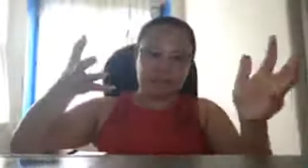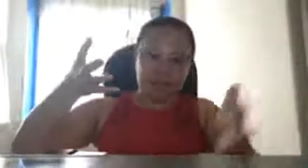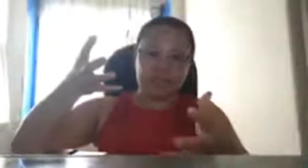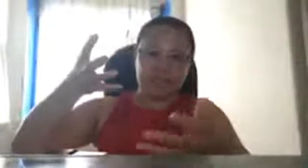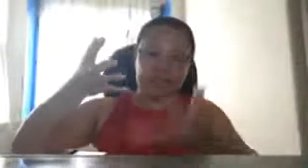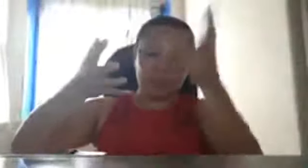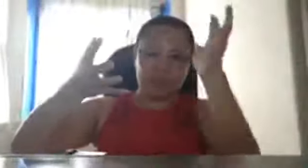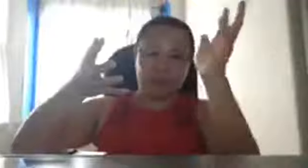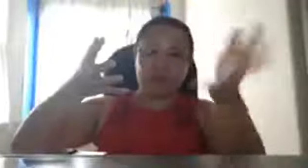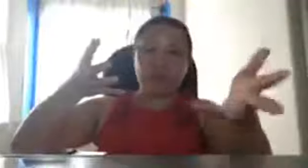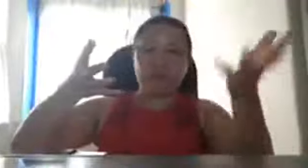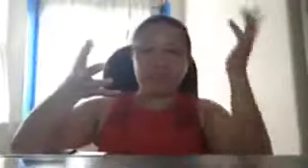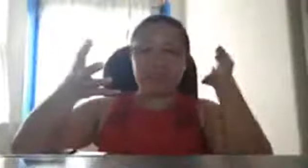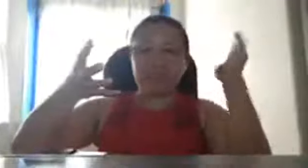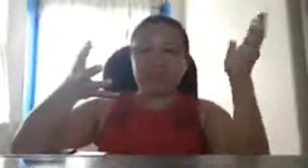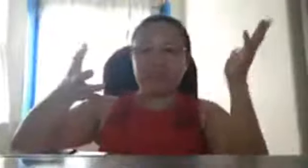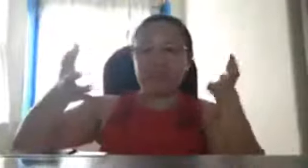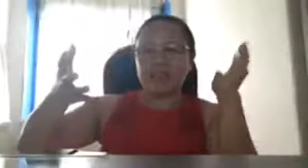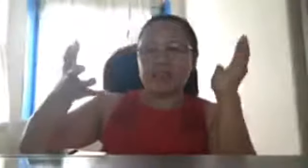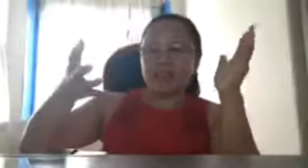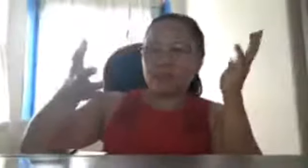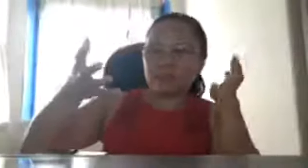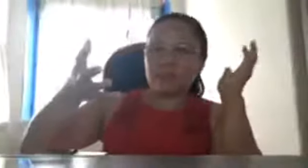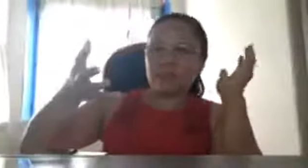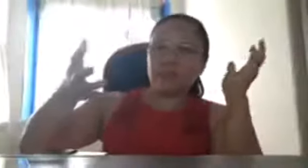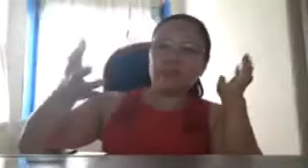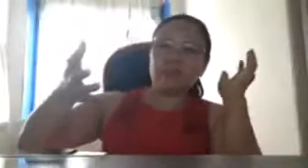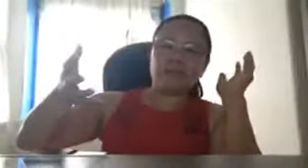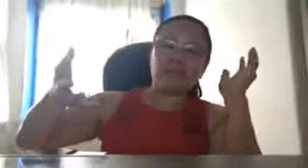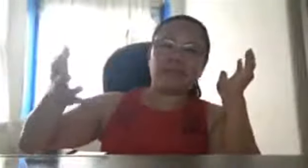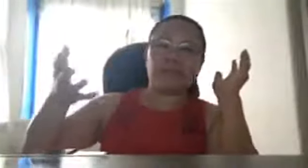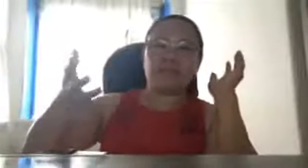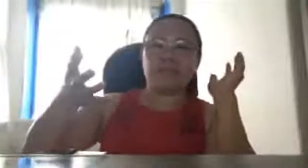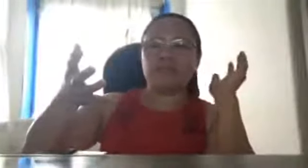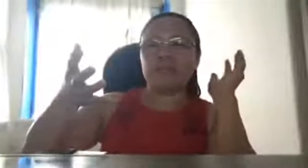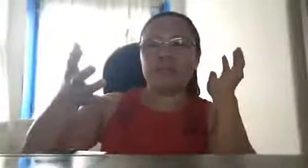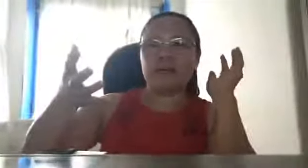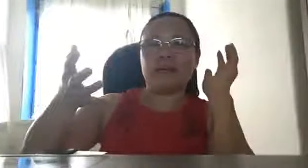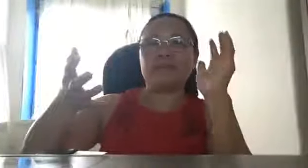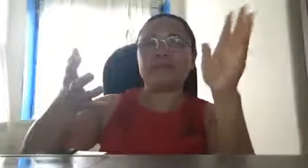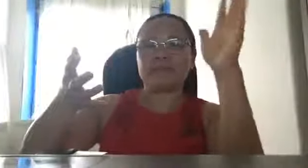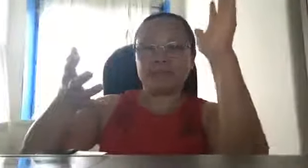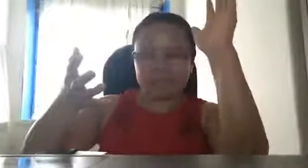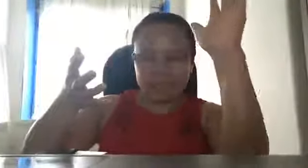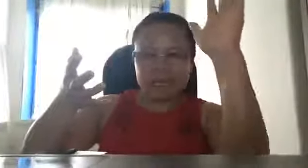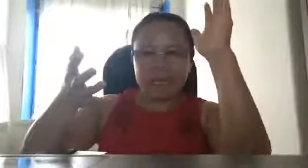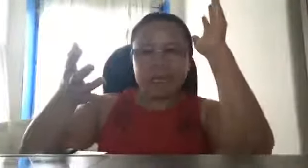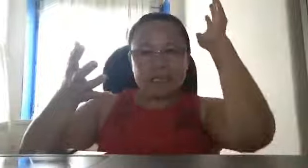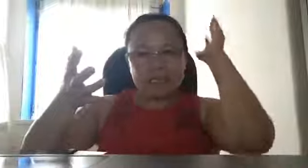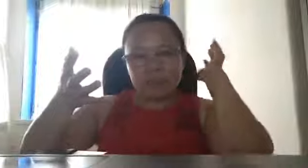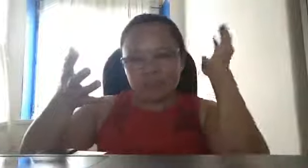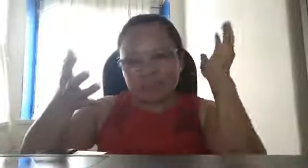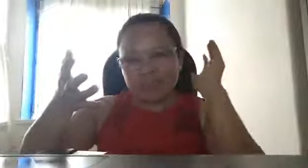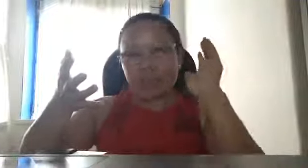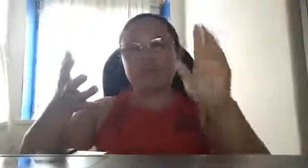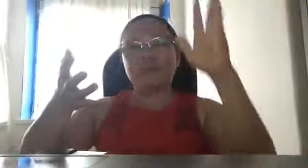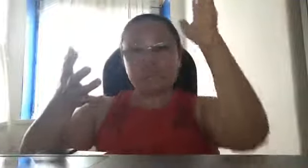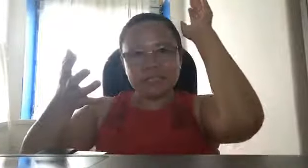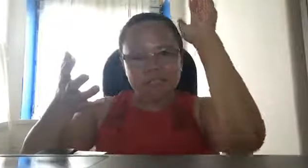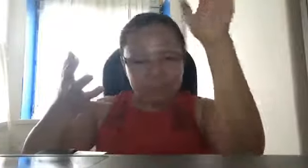mga missiles from US at saka dito sa putang inang bansa na to na basta itong bansa na to sila yung